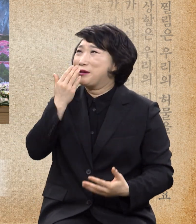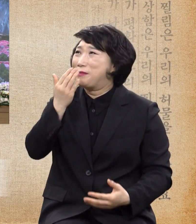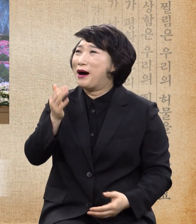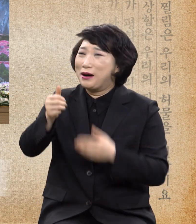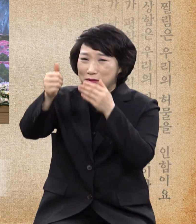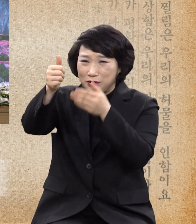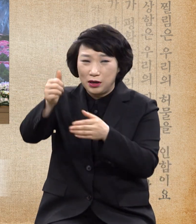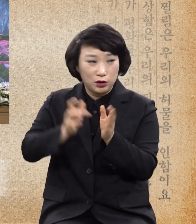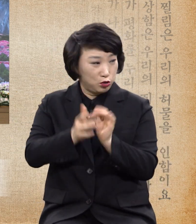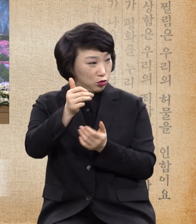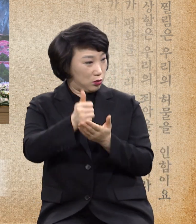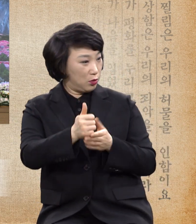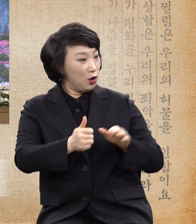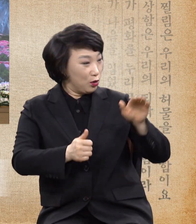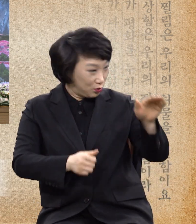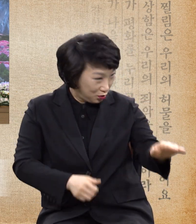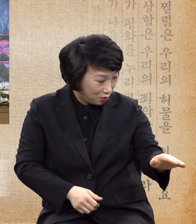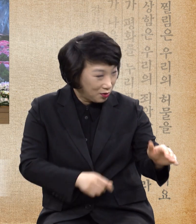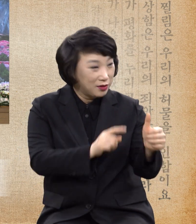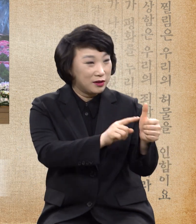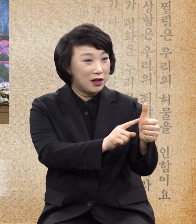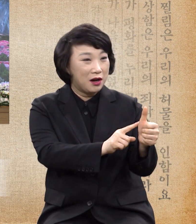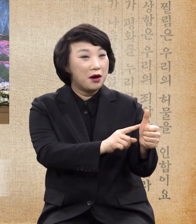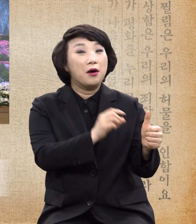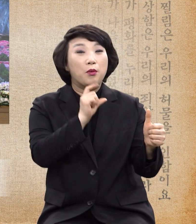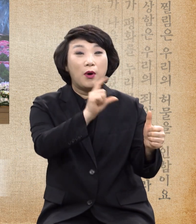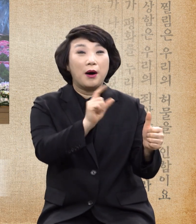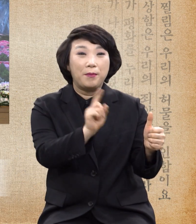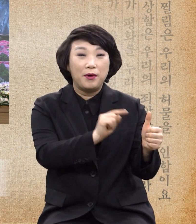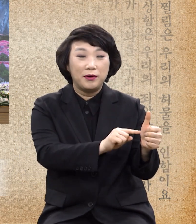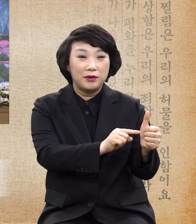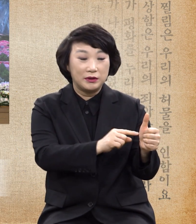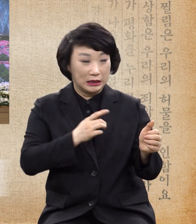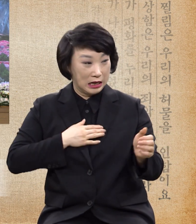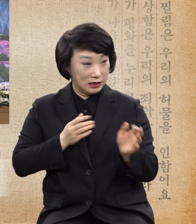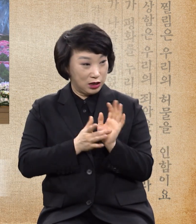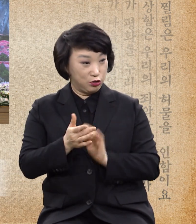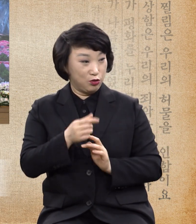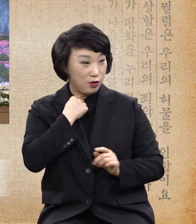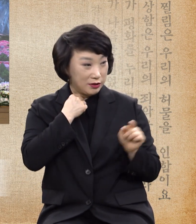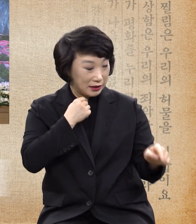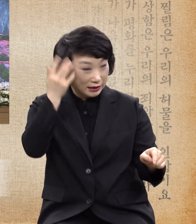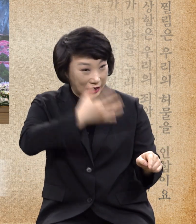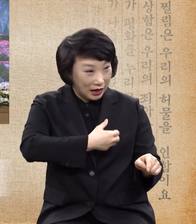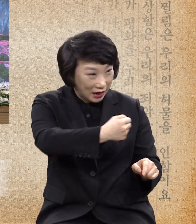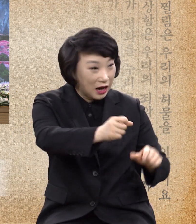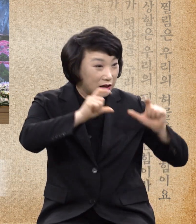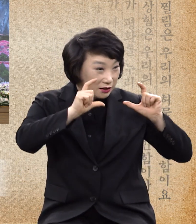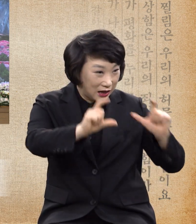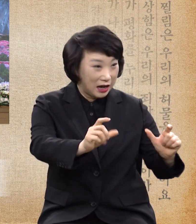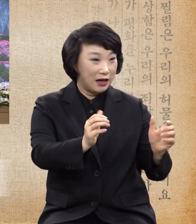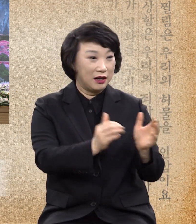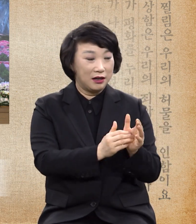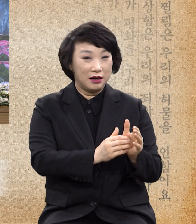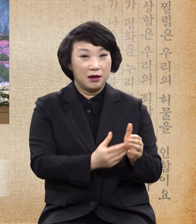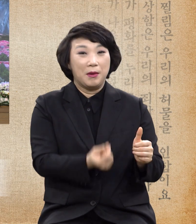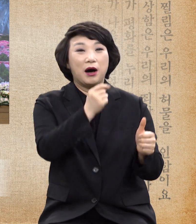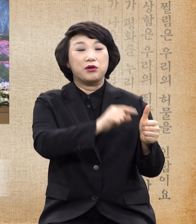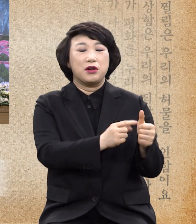예수께서 손을 내밀어 저에게 대시며 가라사대 내가 원하노니 깨끗함을 받으라 하신대 즉시 그의